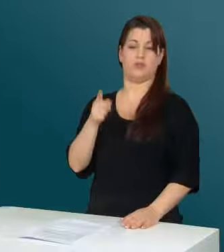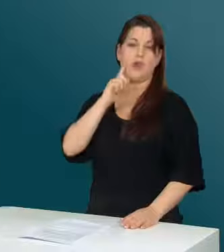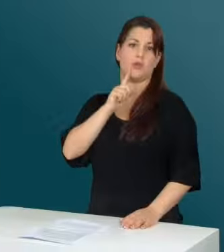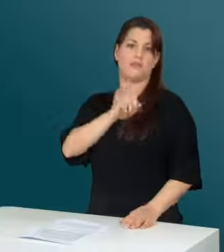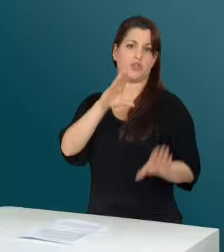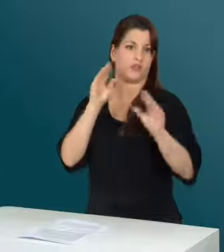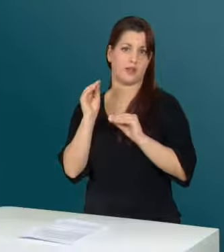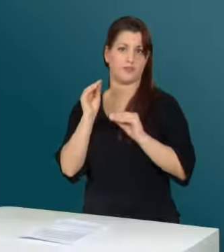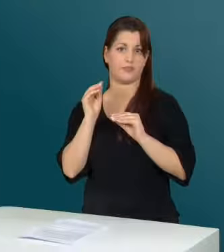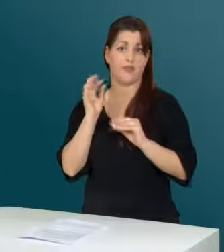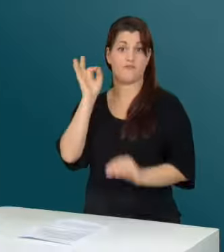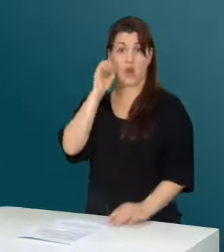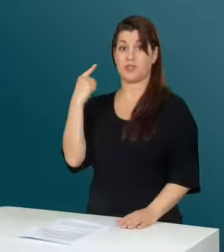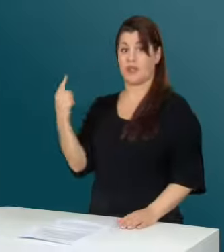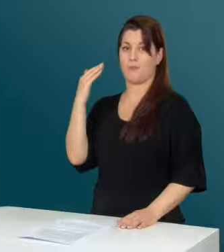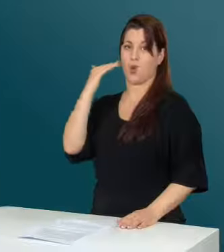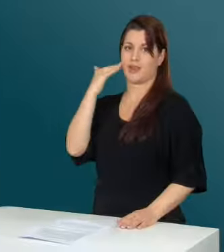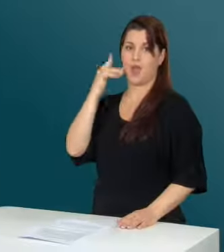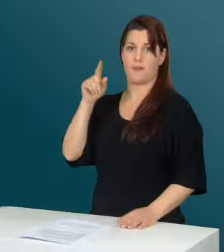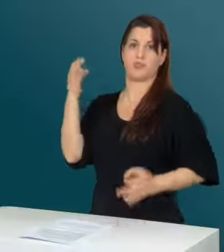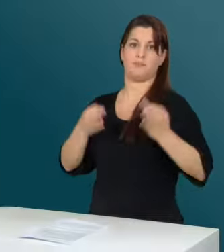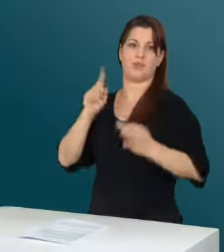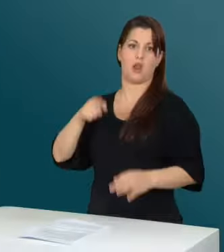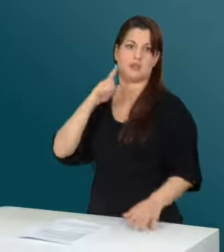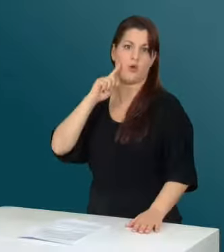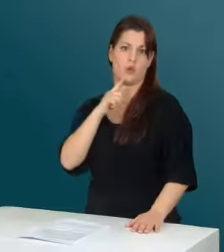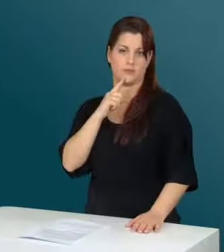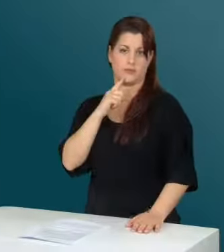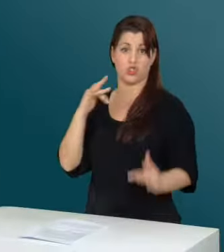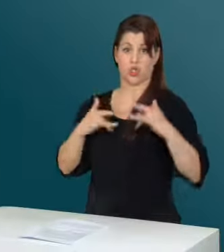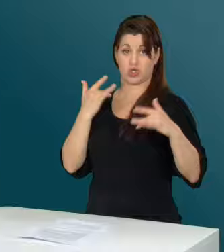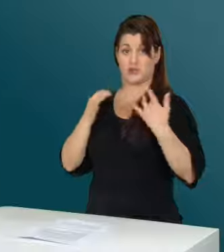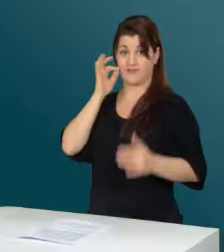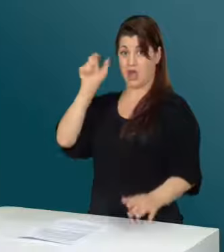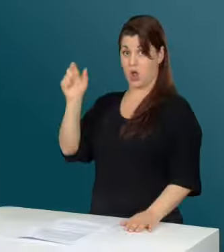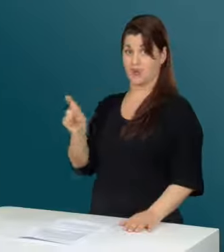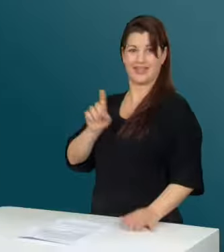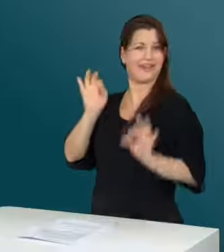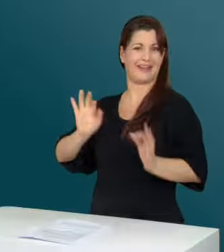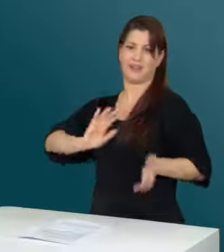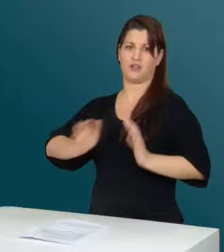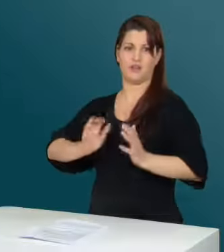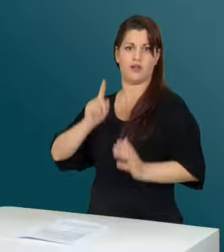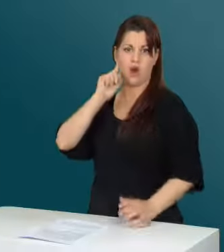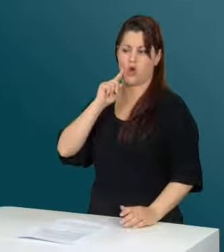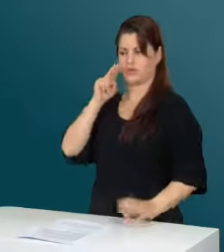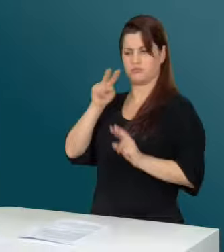verstehen. Dies zeigt ein falsches Bild über Gehörlose. Die Frau ist selber hörend, spielt aber eine Gehörlose. Die